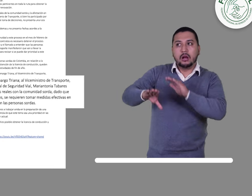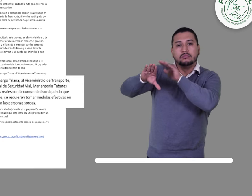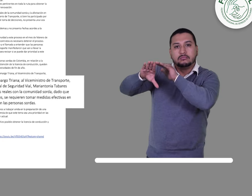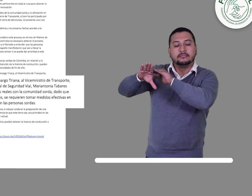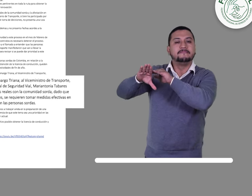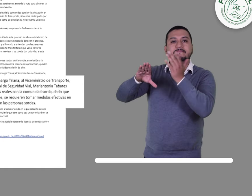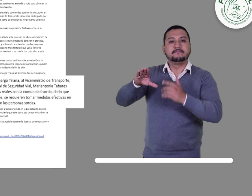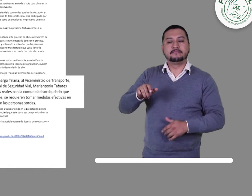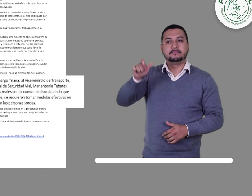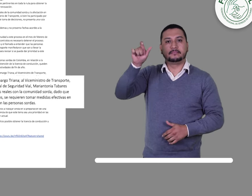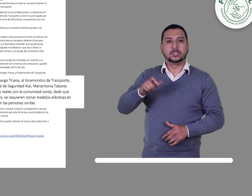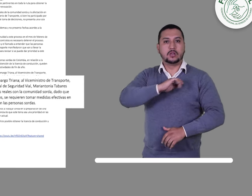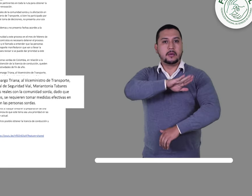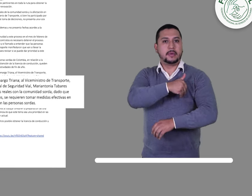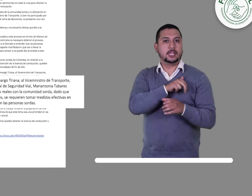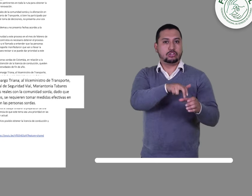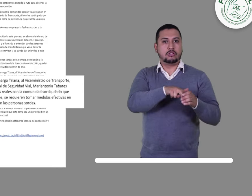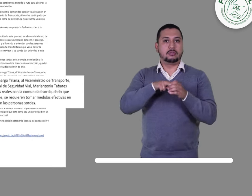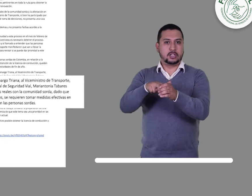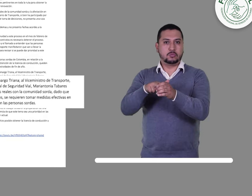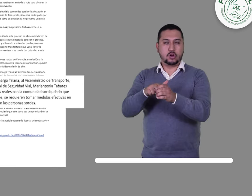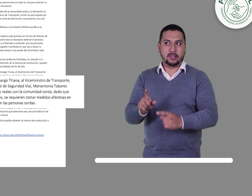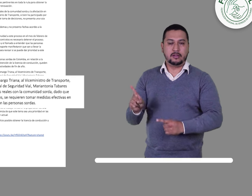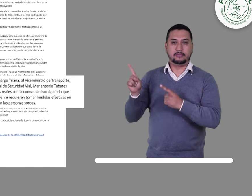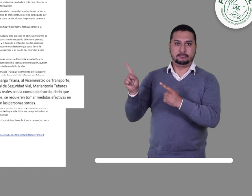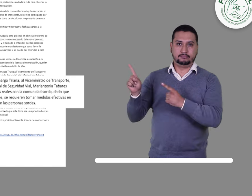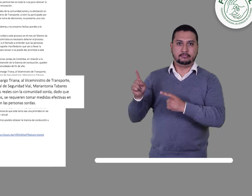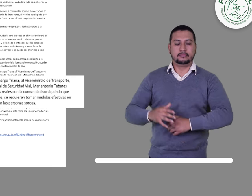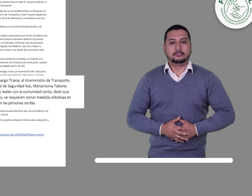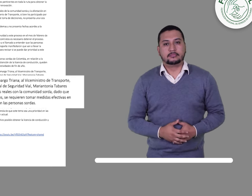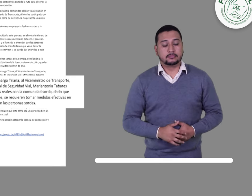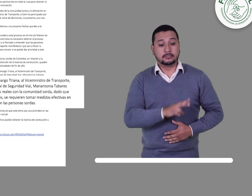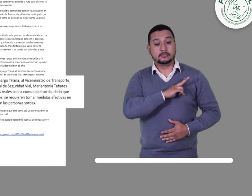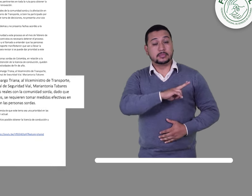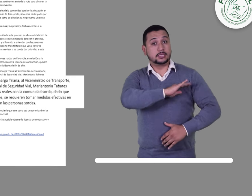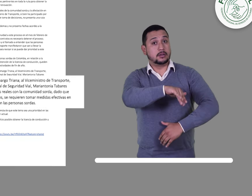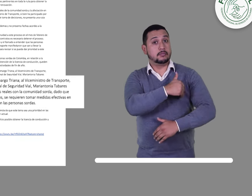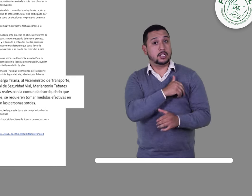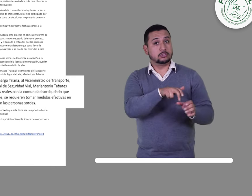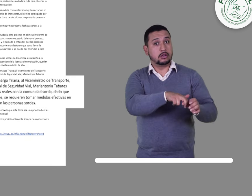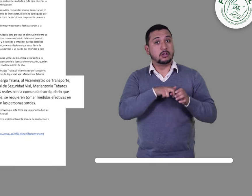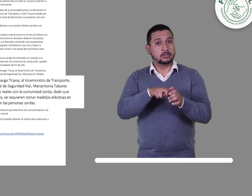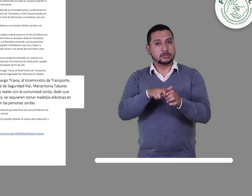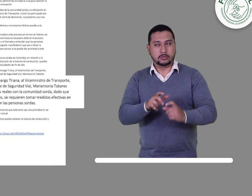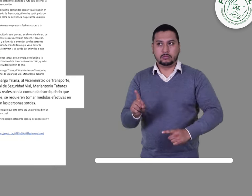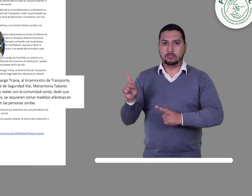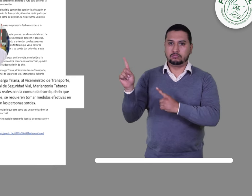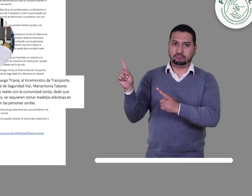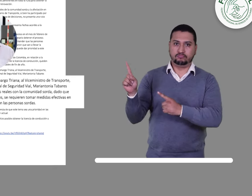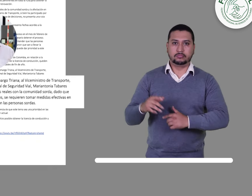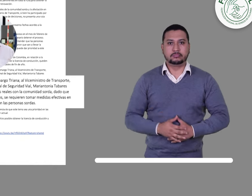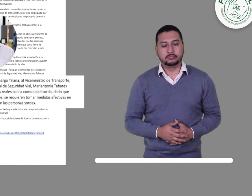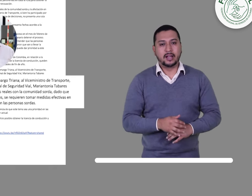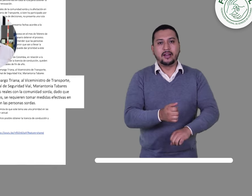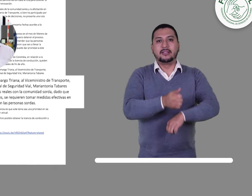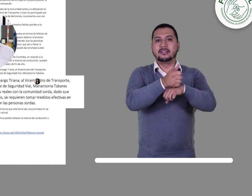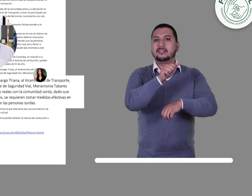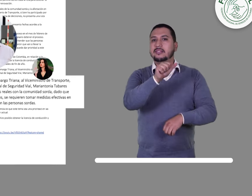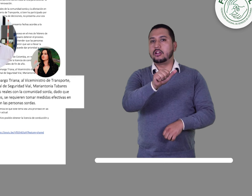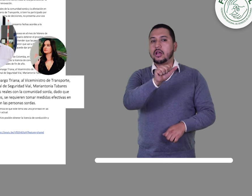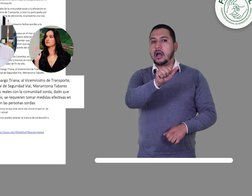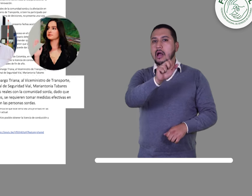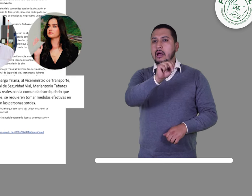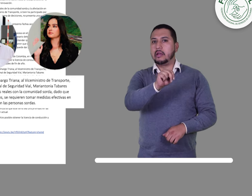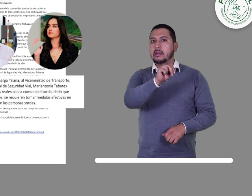Hacemos un llamado al Ministro de Transporte William Camargo Triana, al Viceministro de Transporte